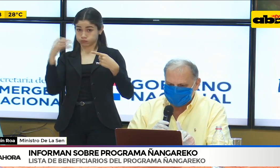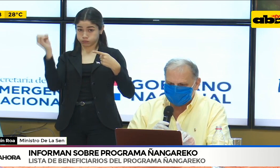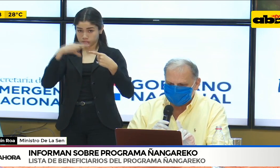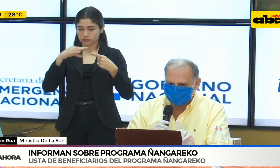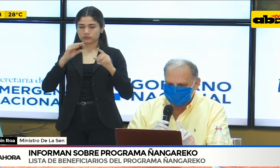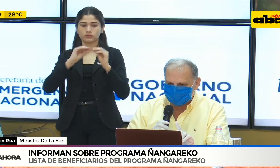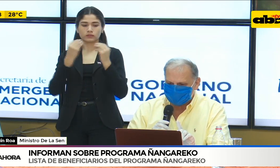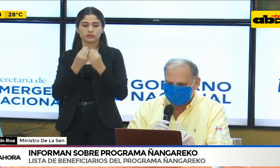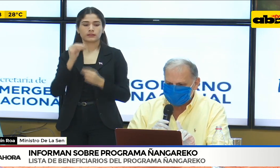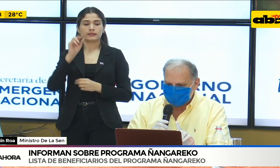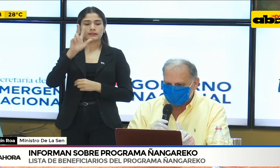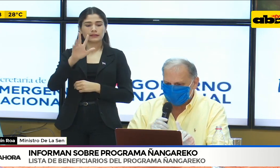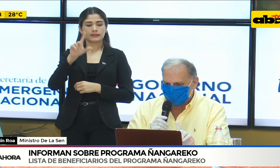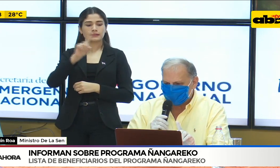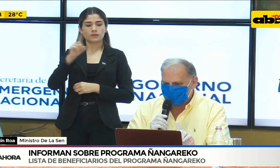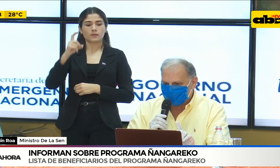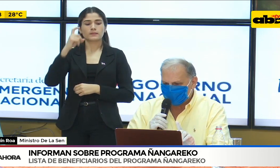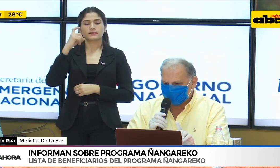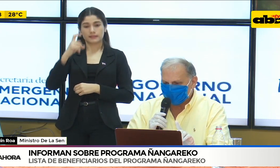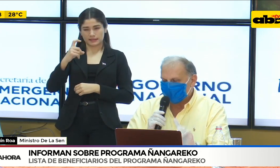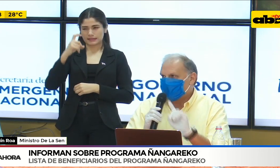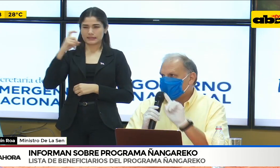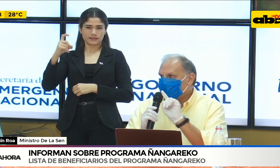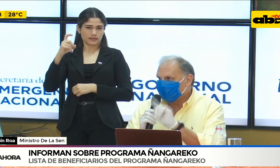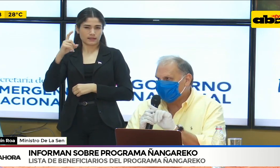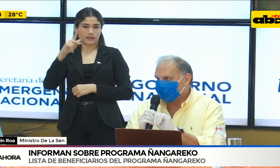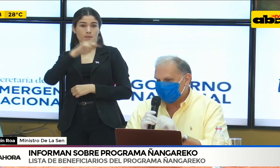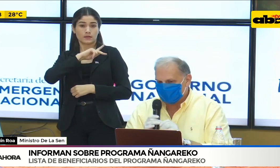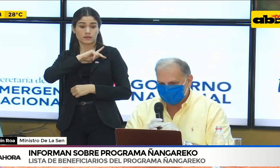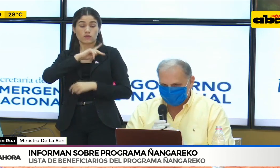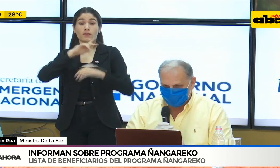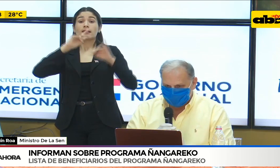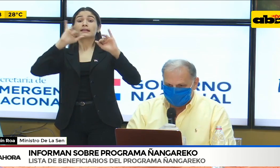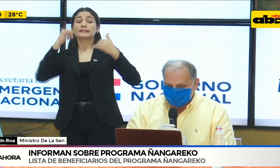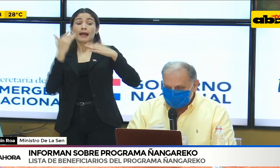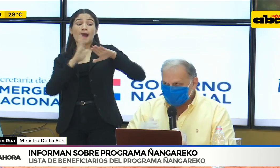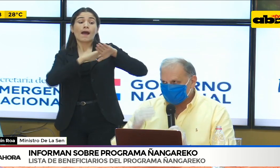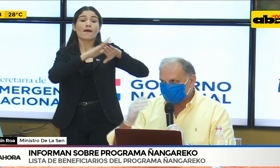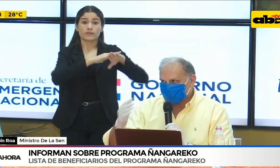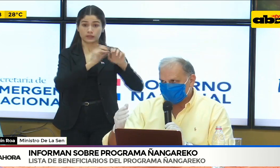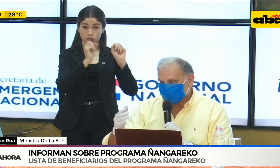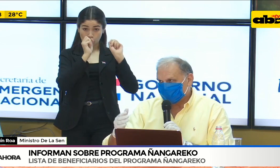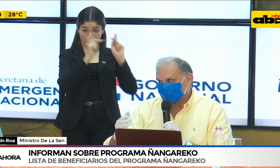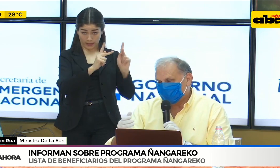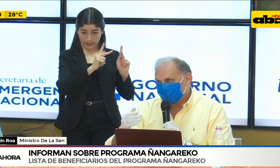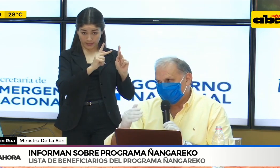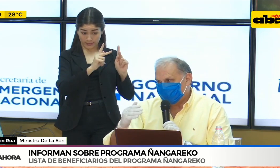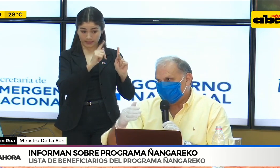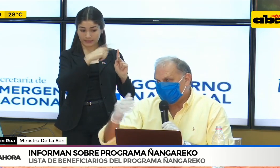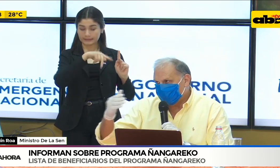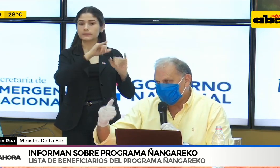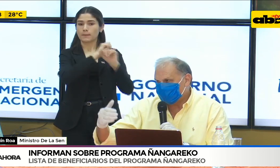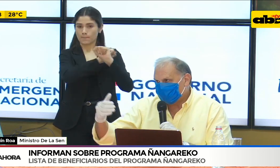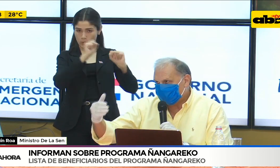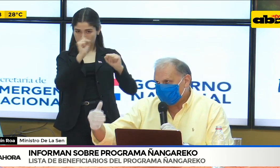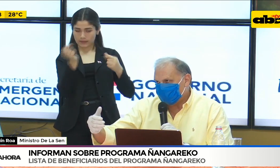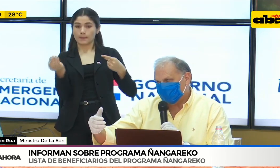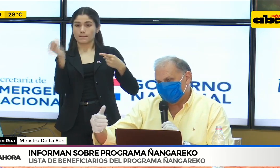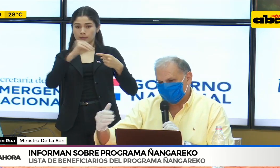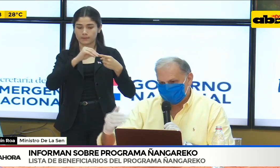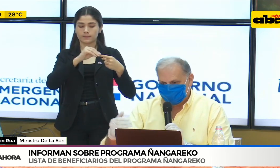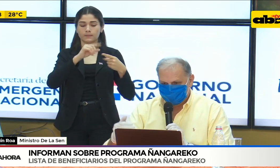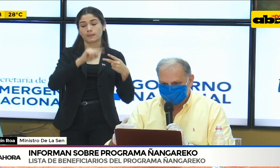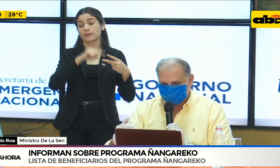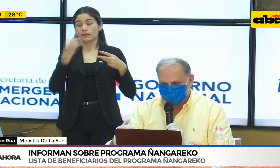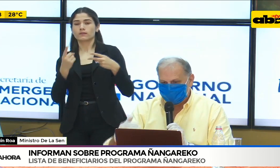775 beneficiarios notificados y en el contexto de apoyo alimentario